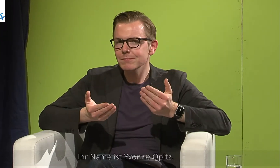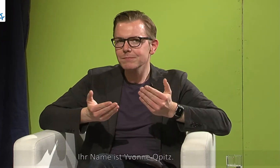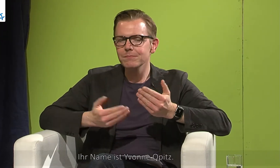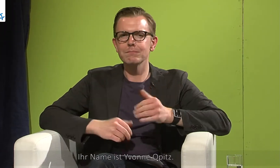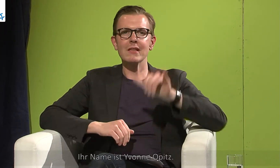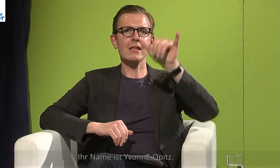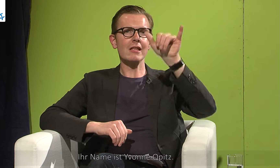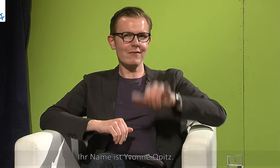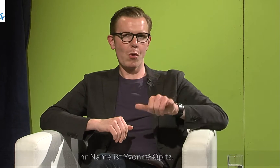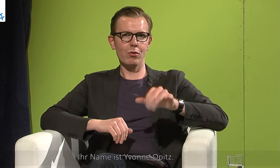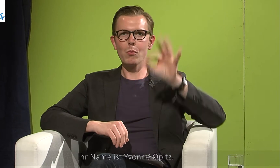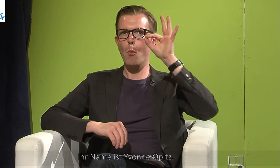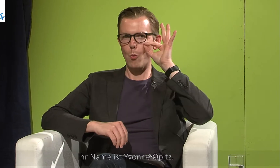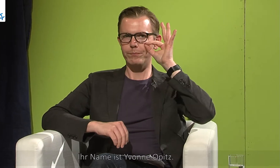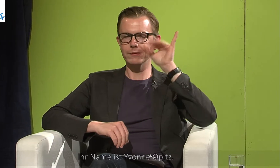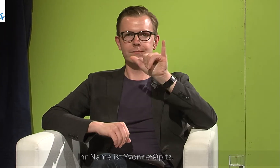ist Yvonne Opitz.